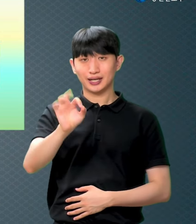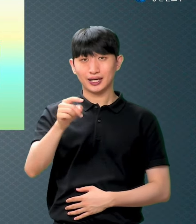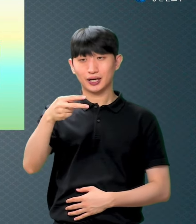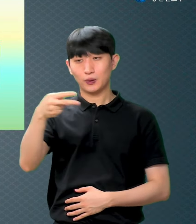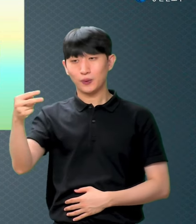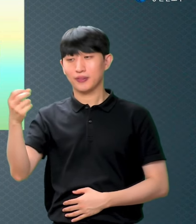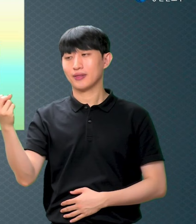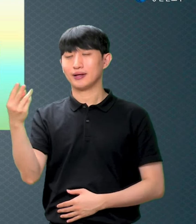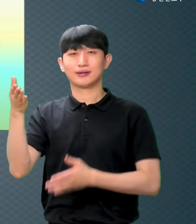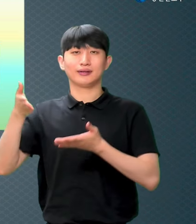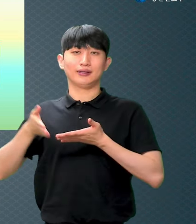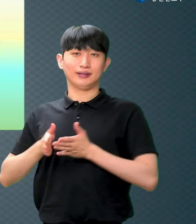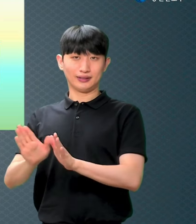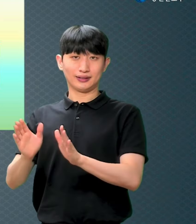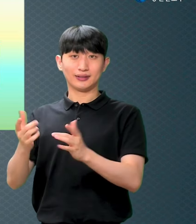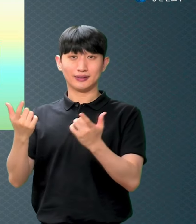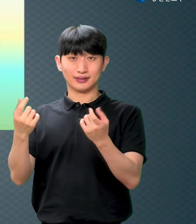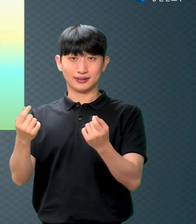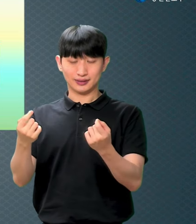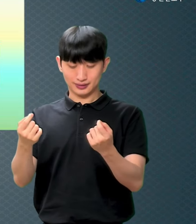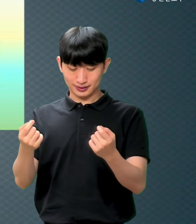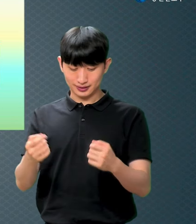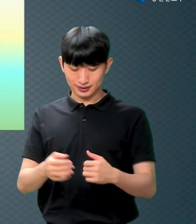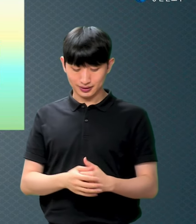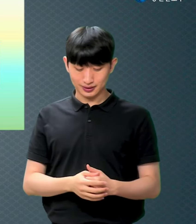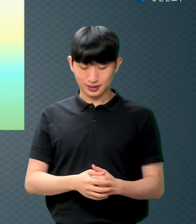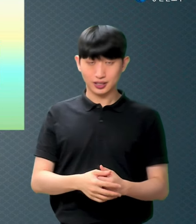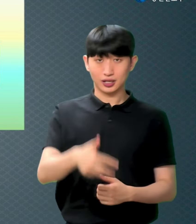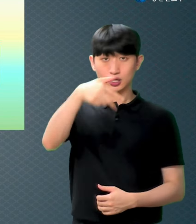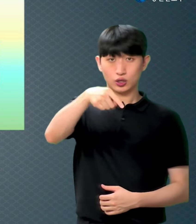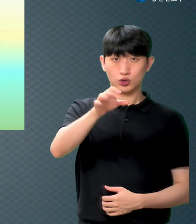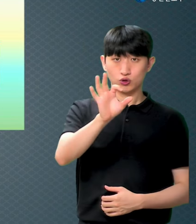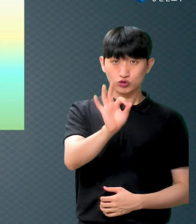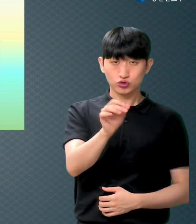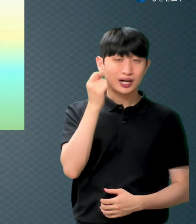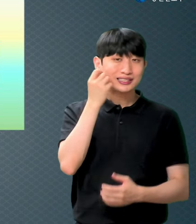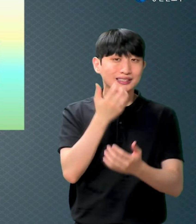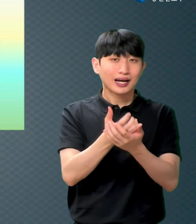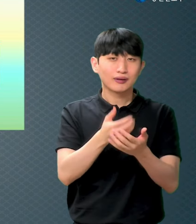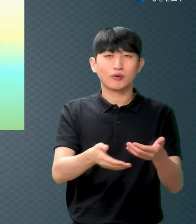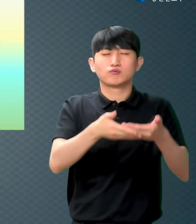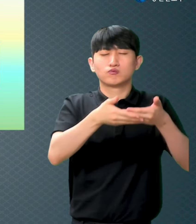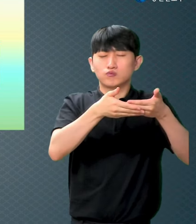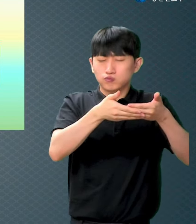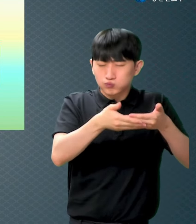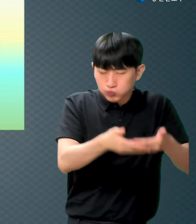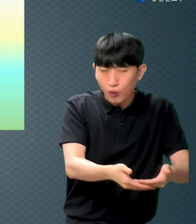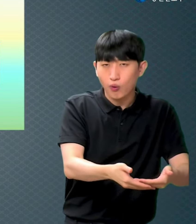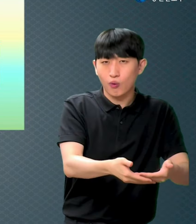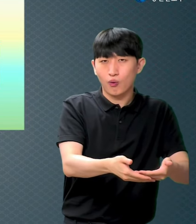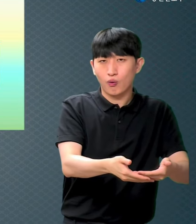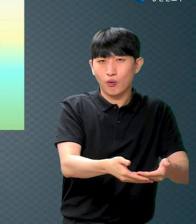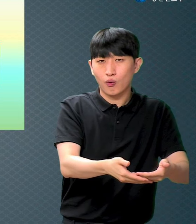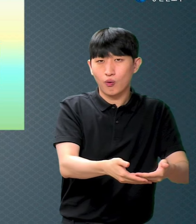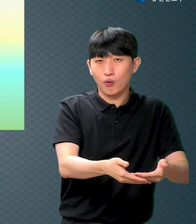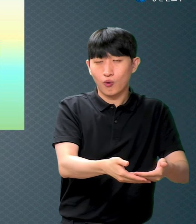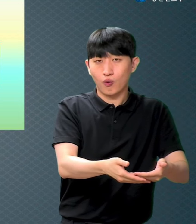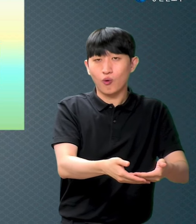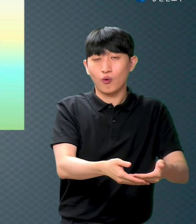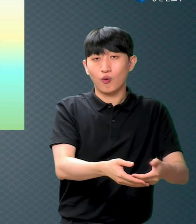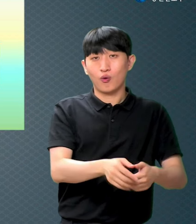중자가 무겁다는 뜻인데 이 중자 무거울 중자 속에